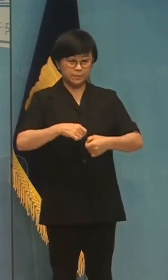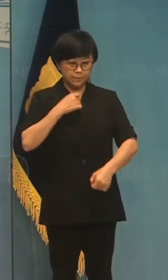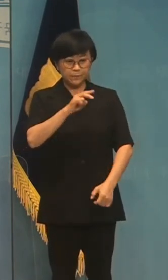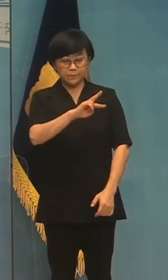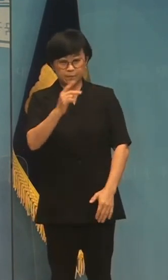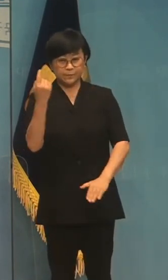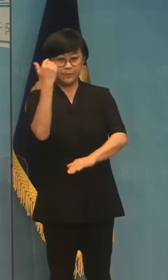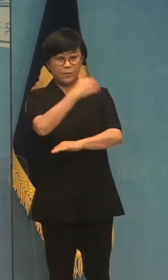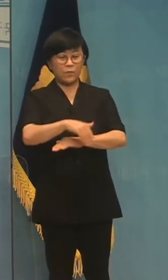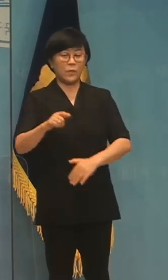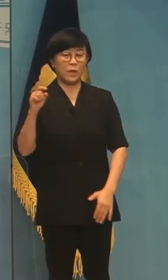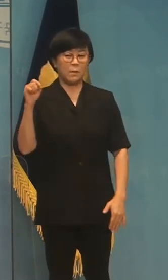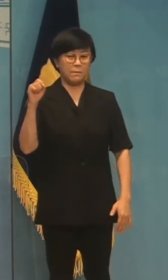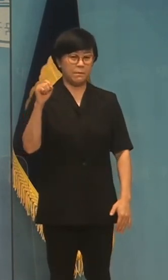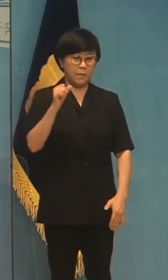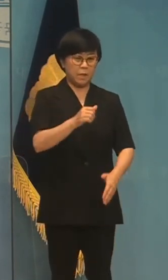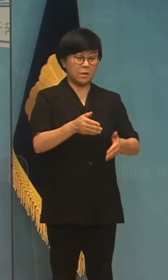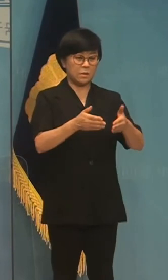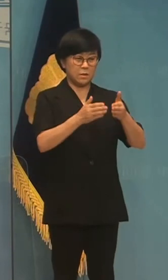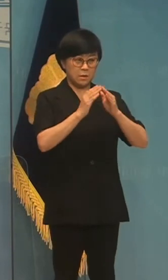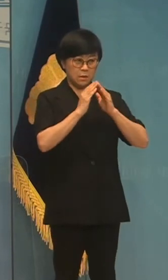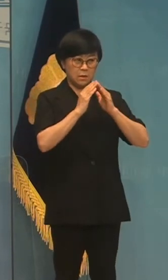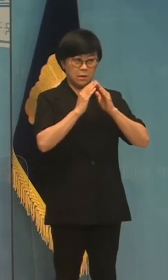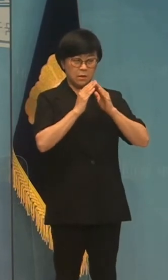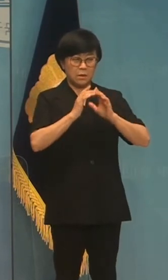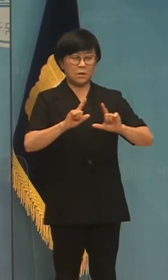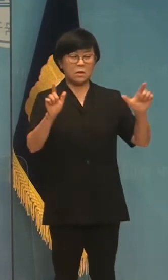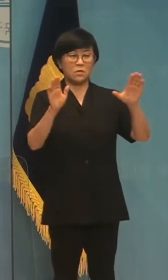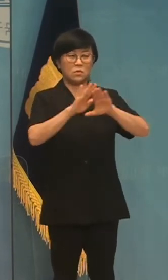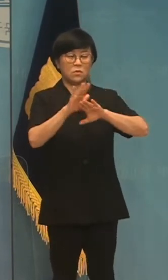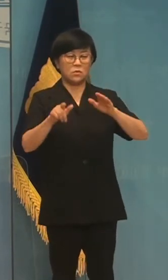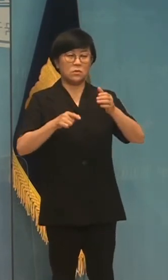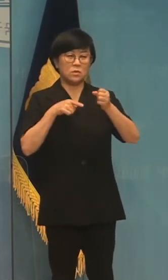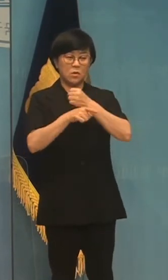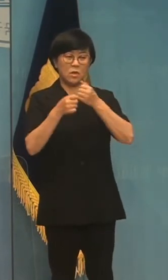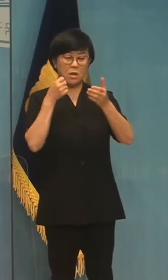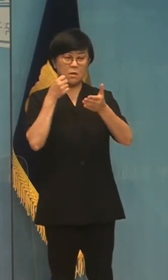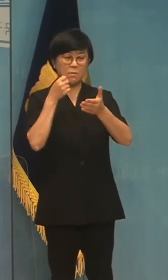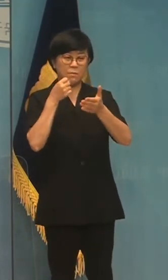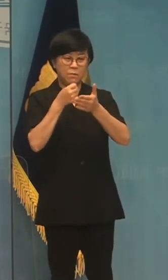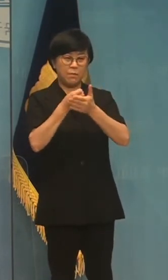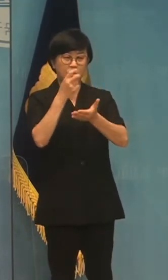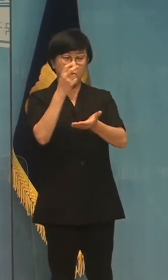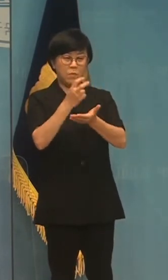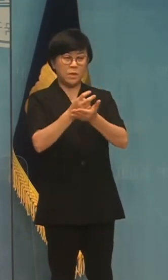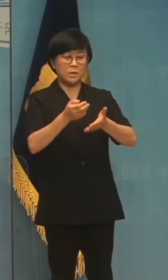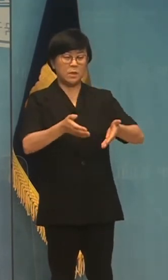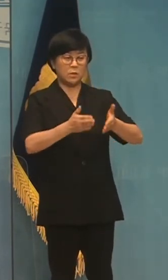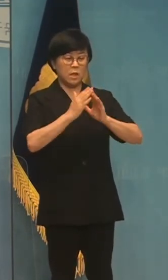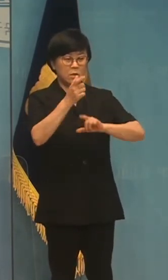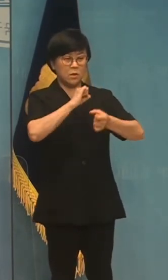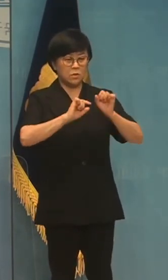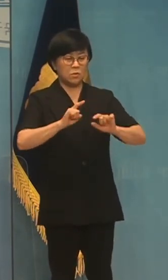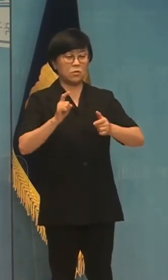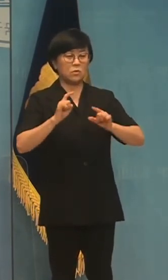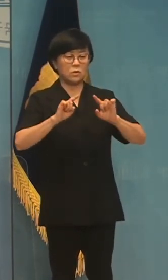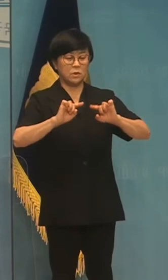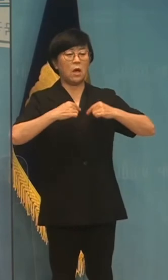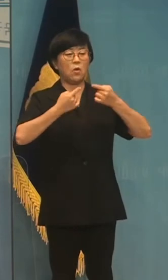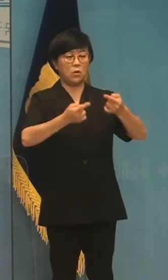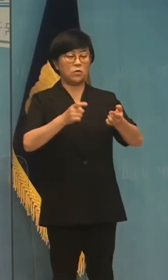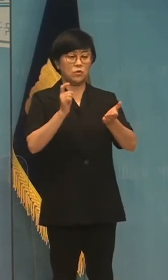전환기획을 빠르게 수립할 수 있도록 기후정립법 제정에 적극적으로 나설 것을 촉구합니다.